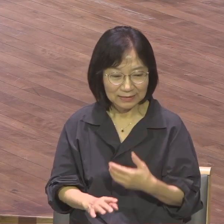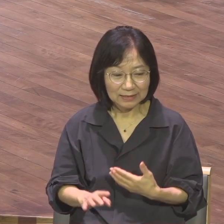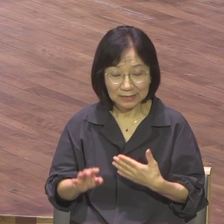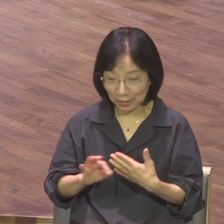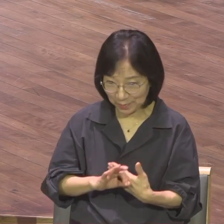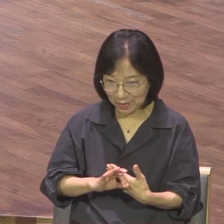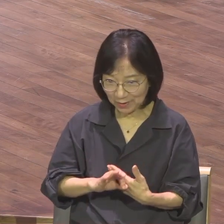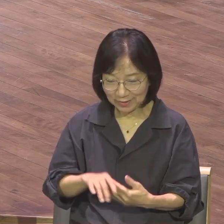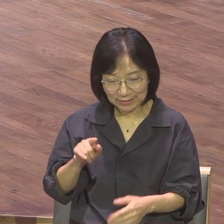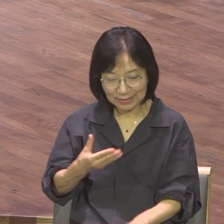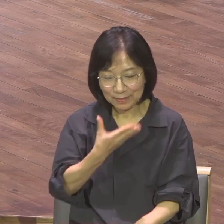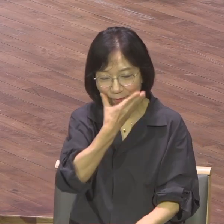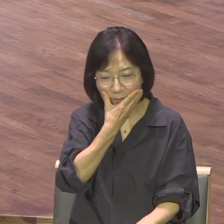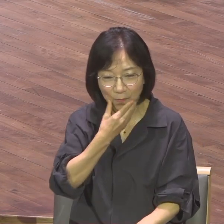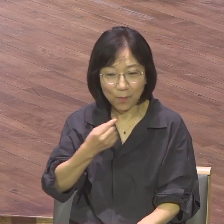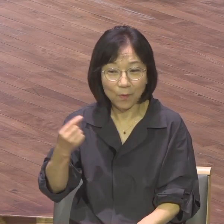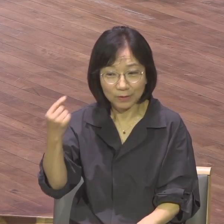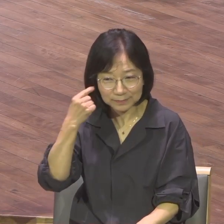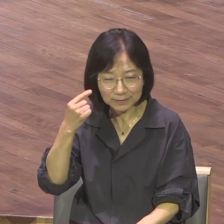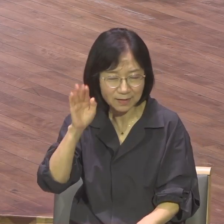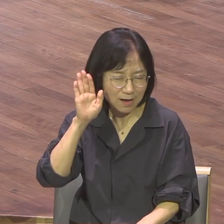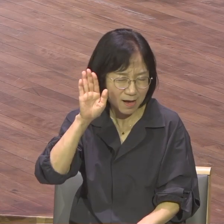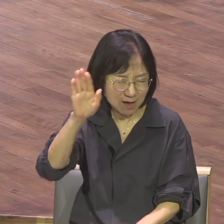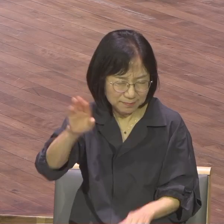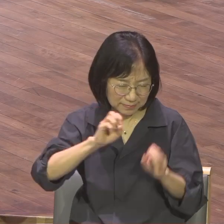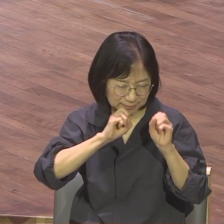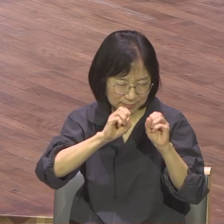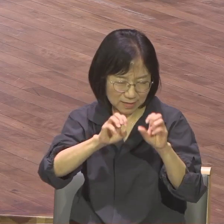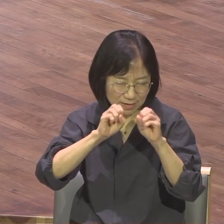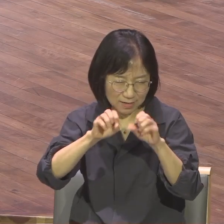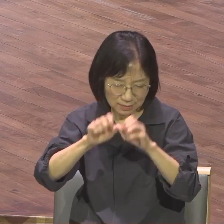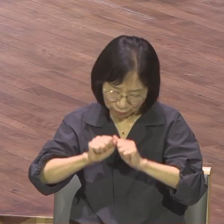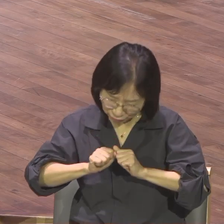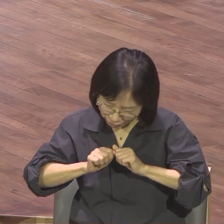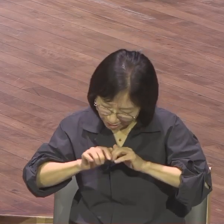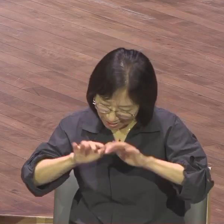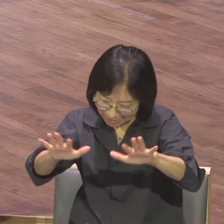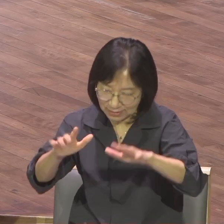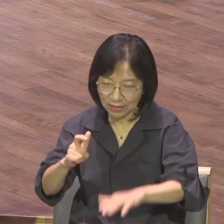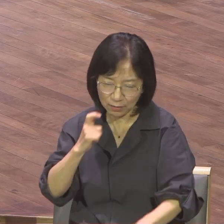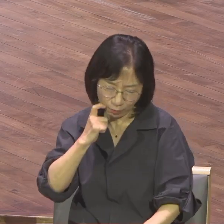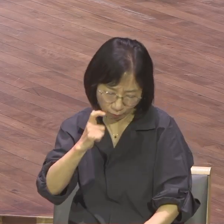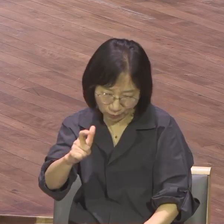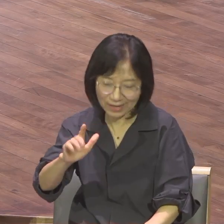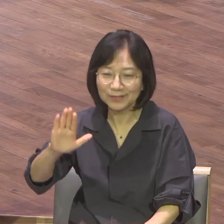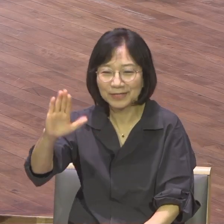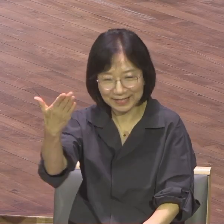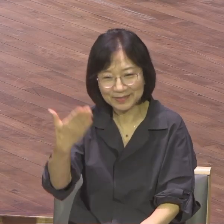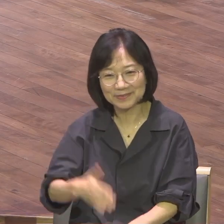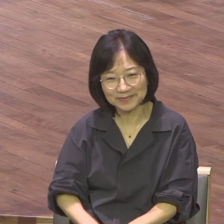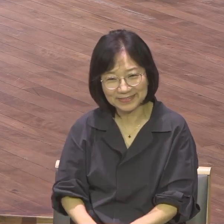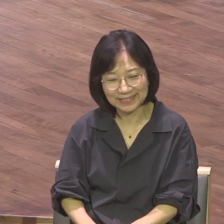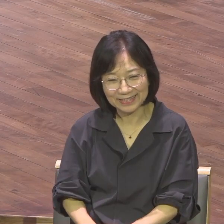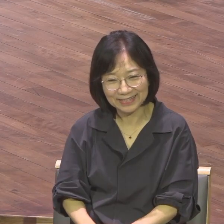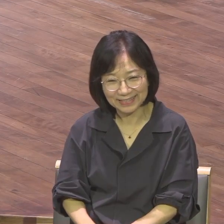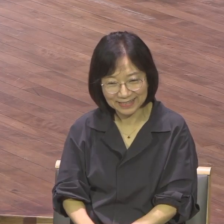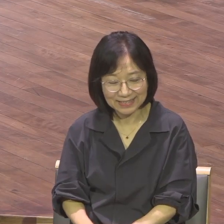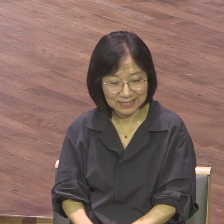지속될 것입니다 이 영적인 축복을 놓쳐버린 언약의 가정과 후대가